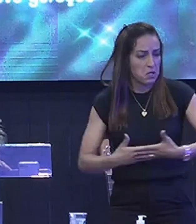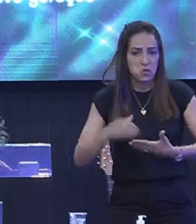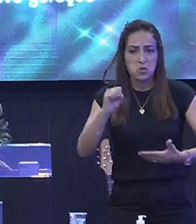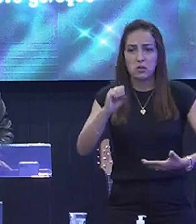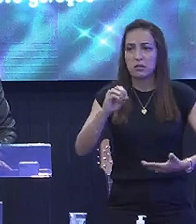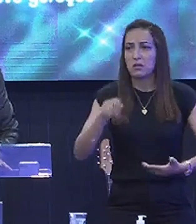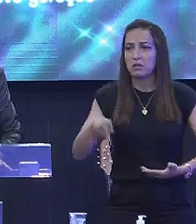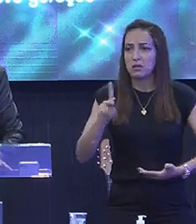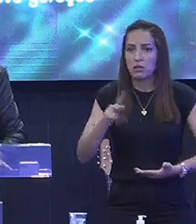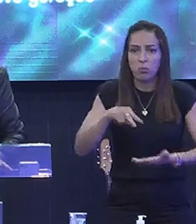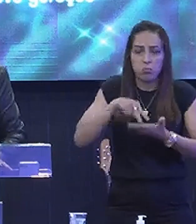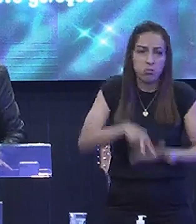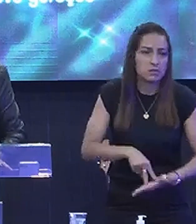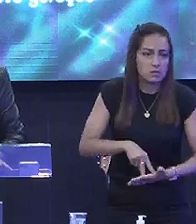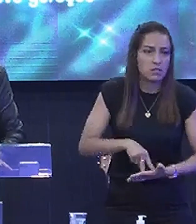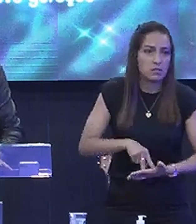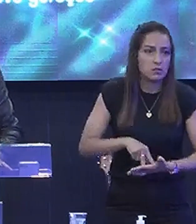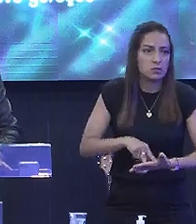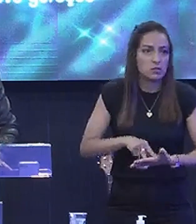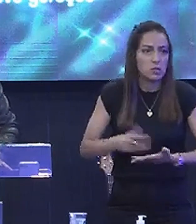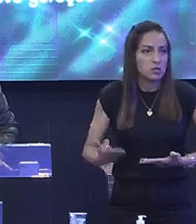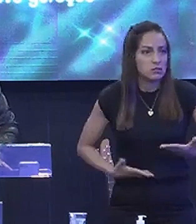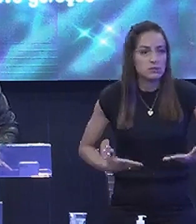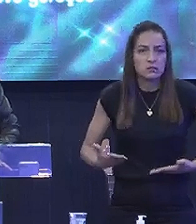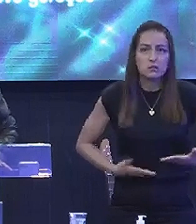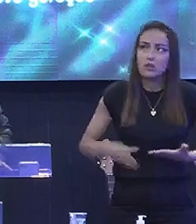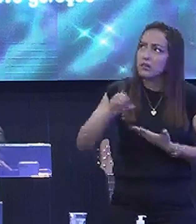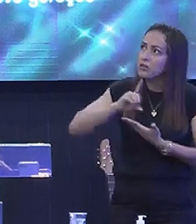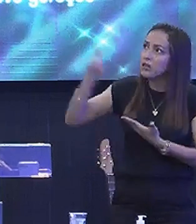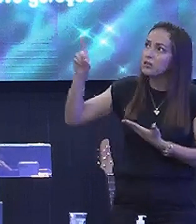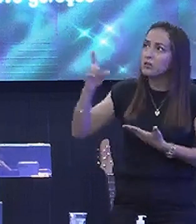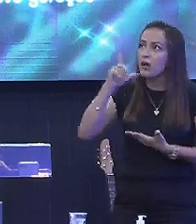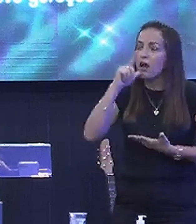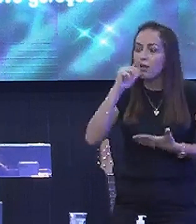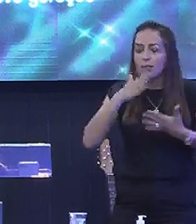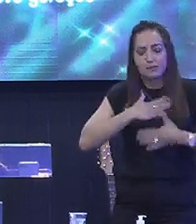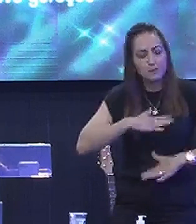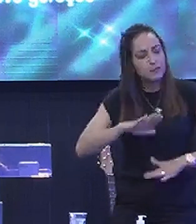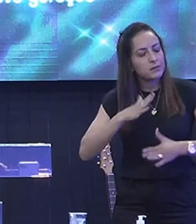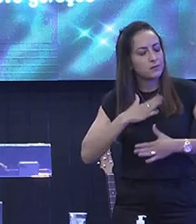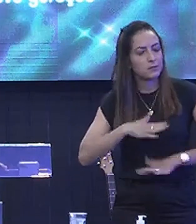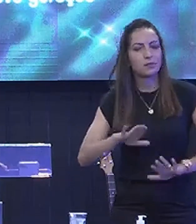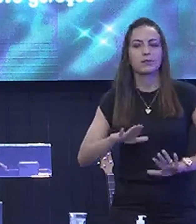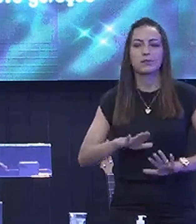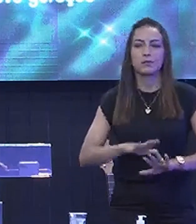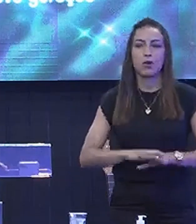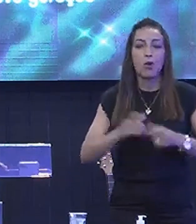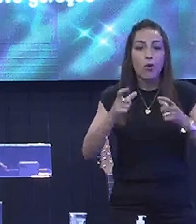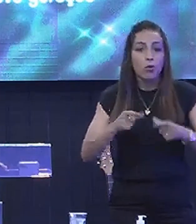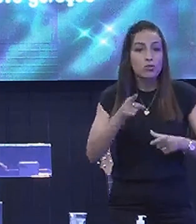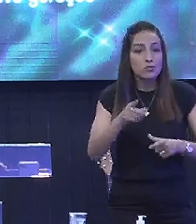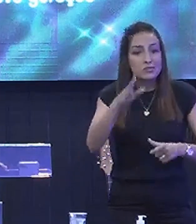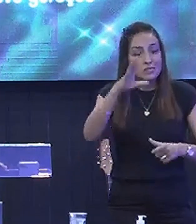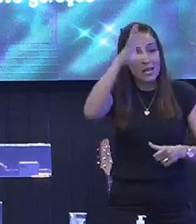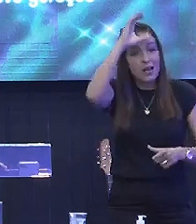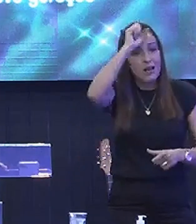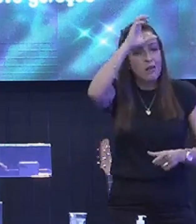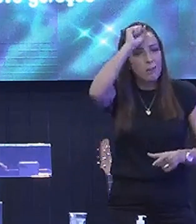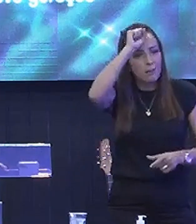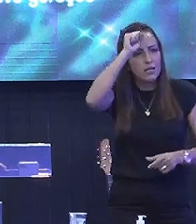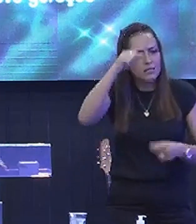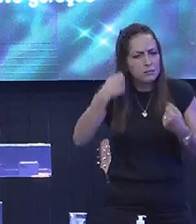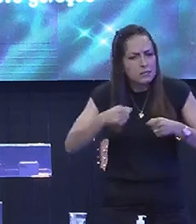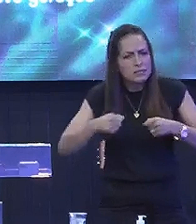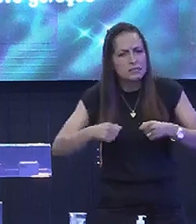É interessante Tranquilas E passos verdejantes É onde você aprende Que você aprende A